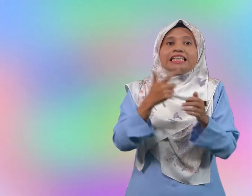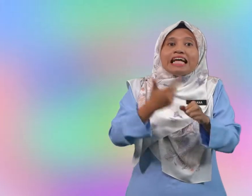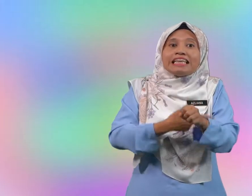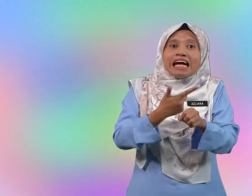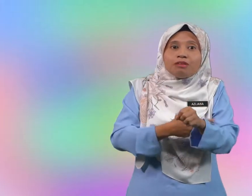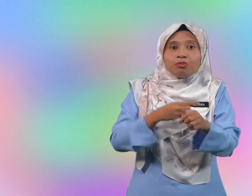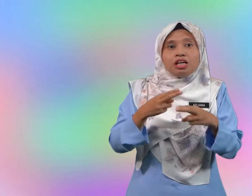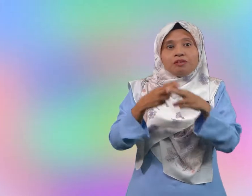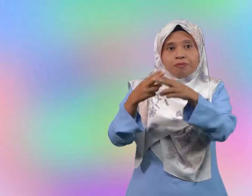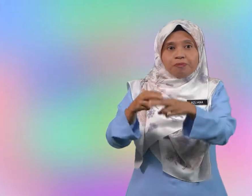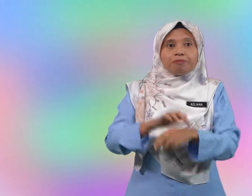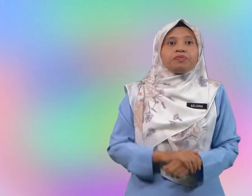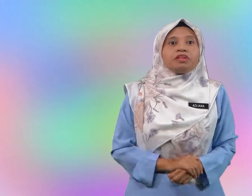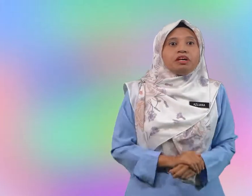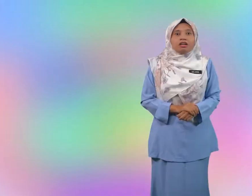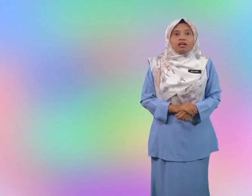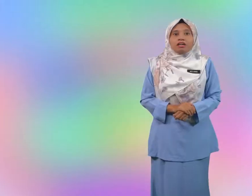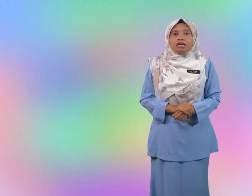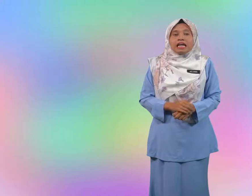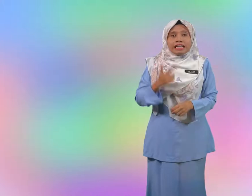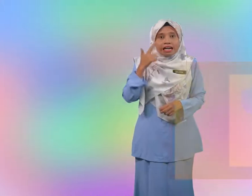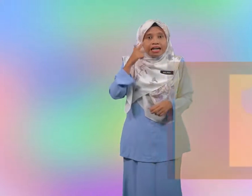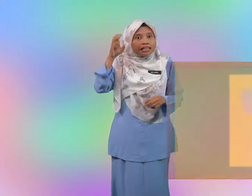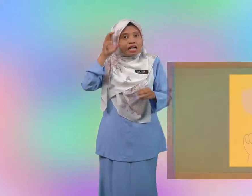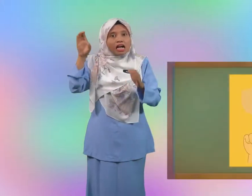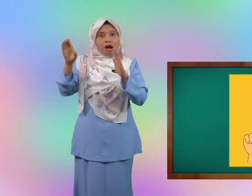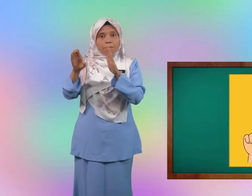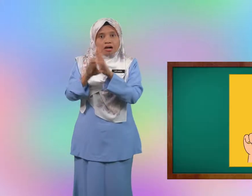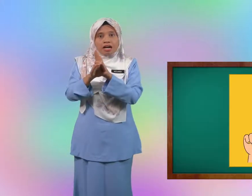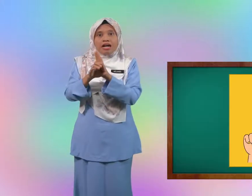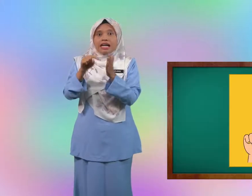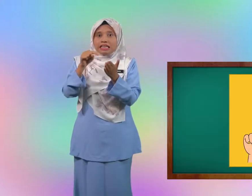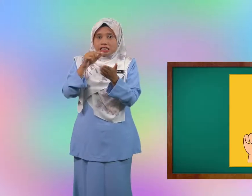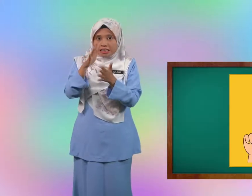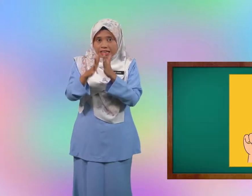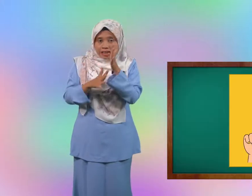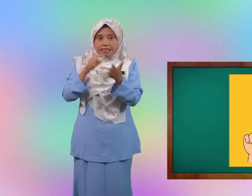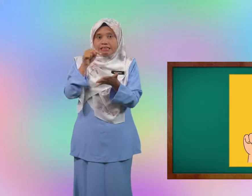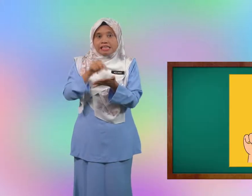latihan pula. lihat lihat gambar syarat ini.